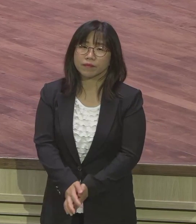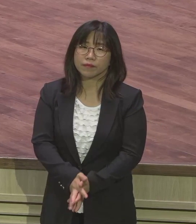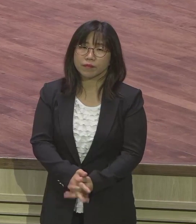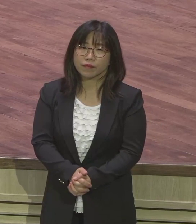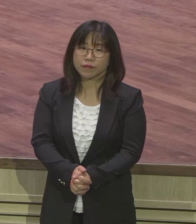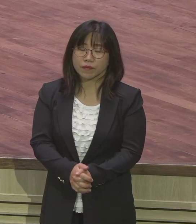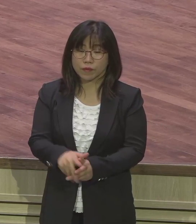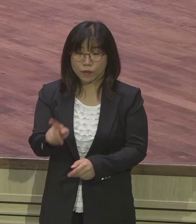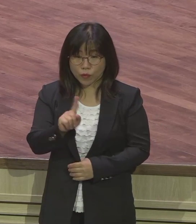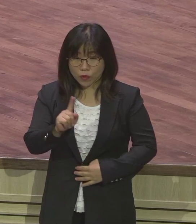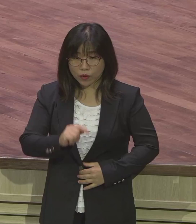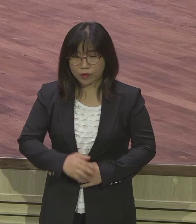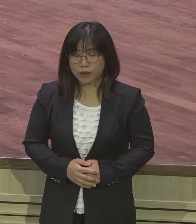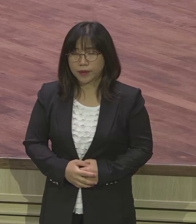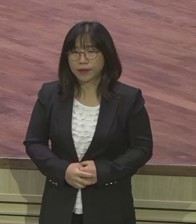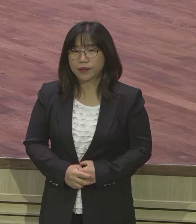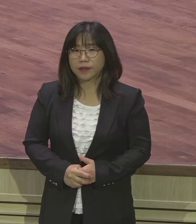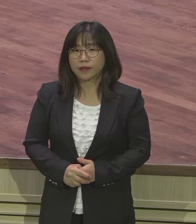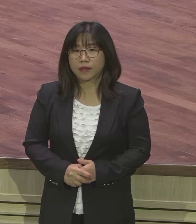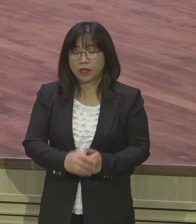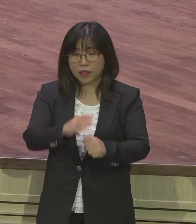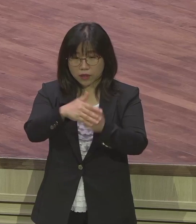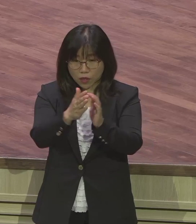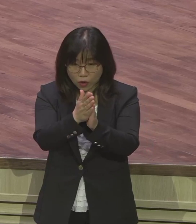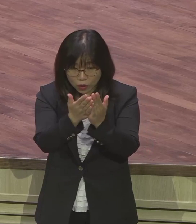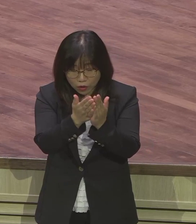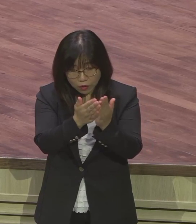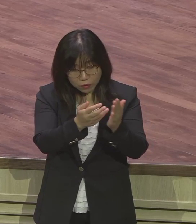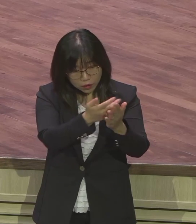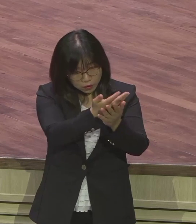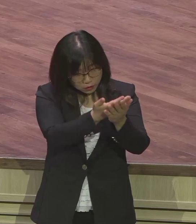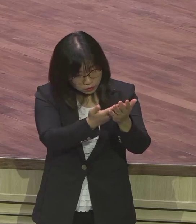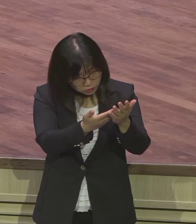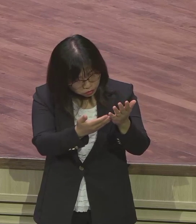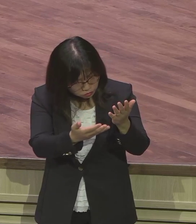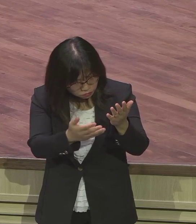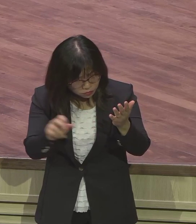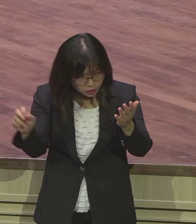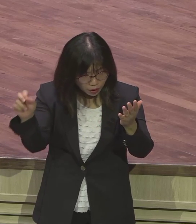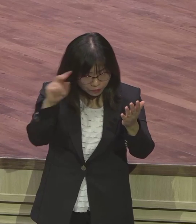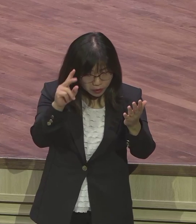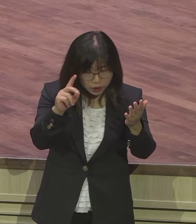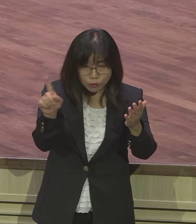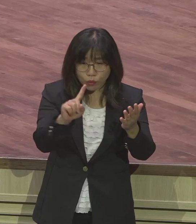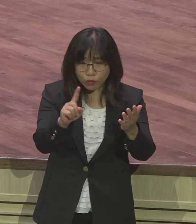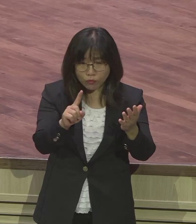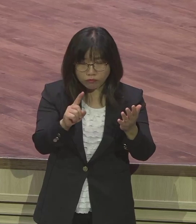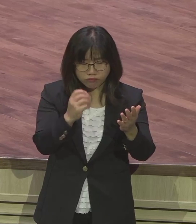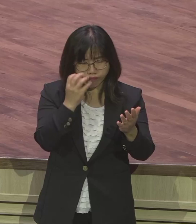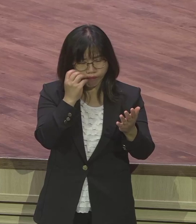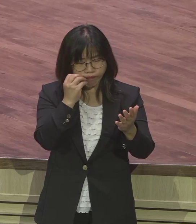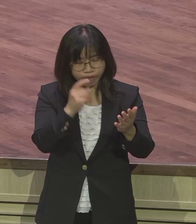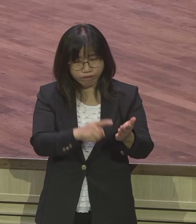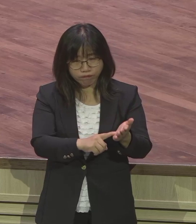성경의 흐름을 알지 못한 사람들은 이게 무슨 이런 내용이 성경에 들어있냐